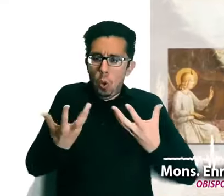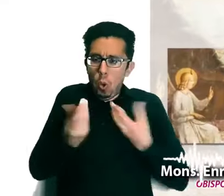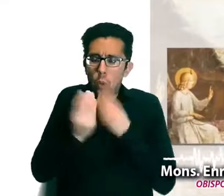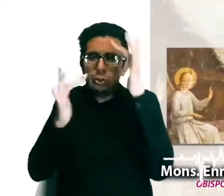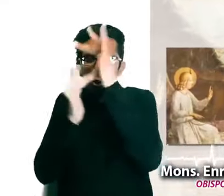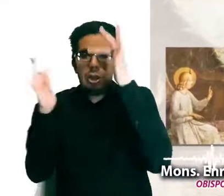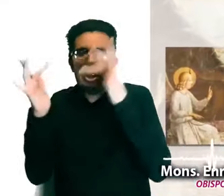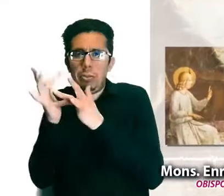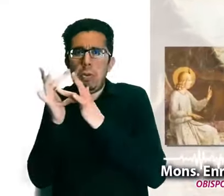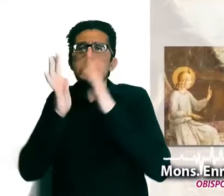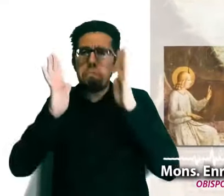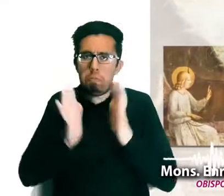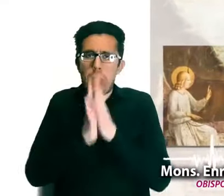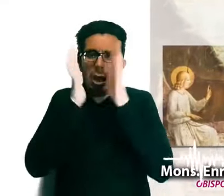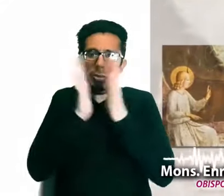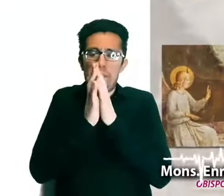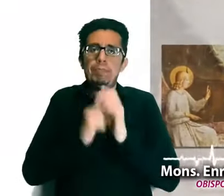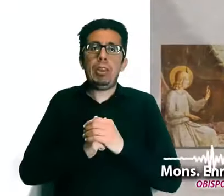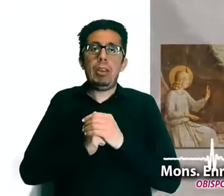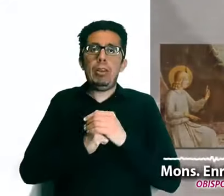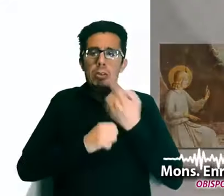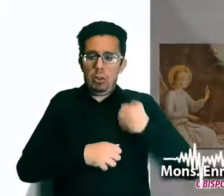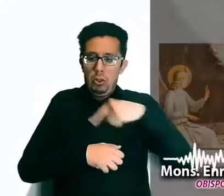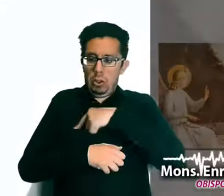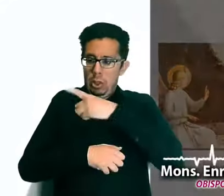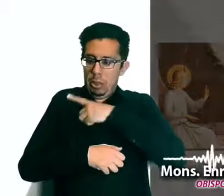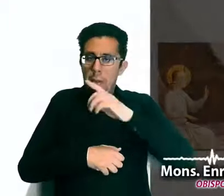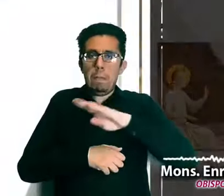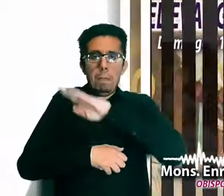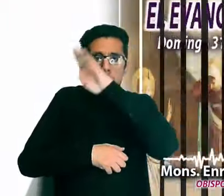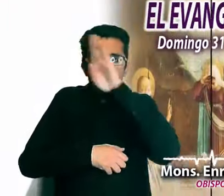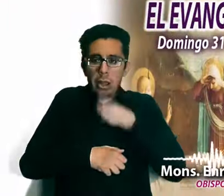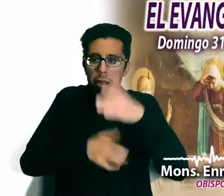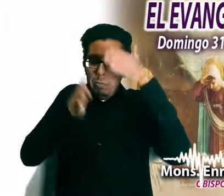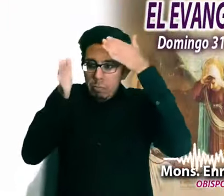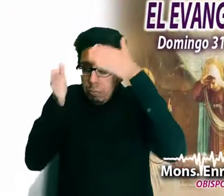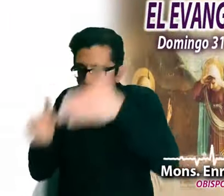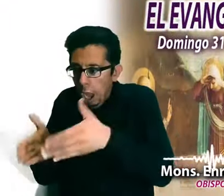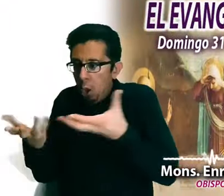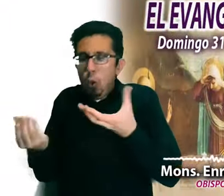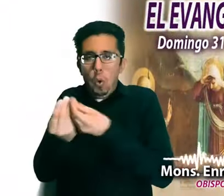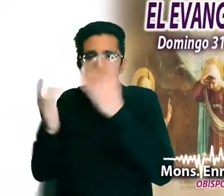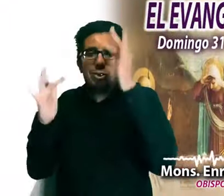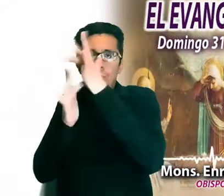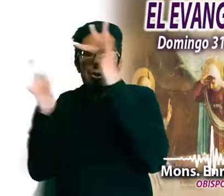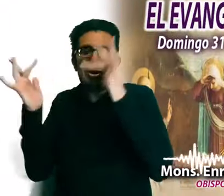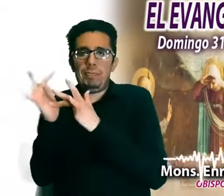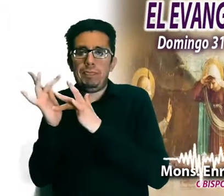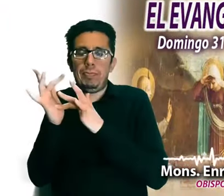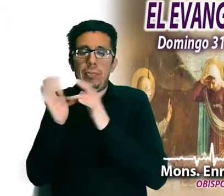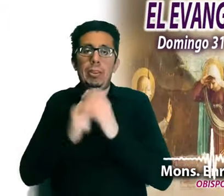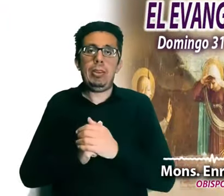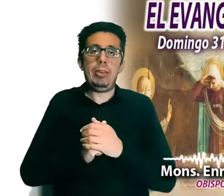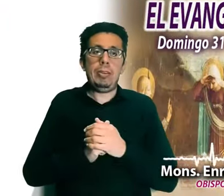parte. Se trata de morir y ser sepultados con él. Se requiere acercarse al